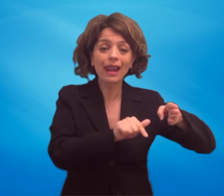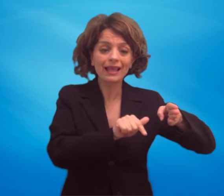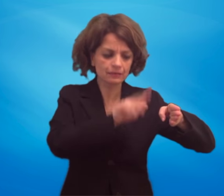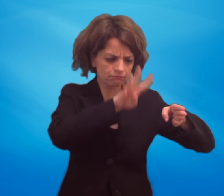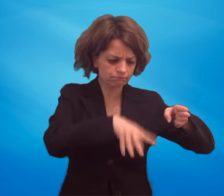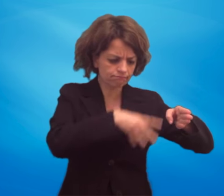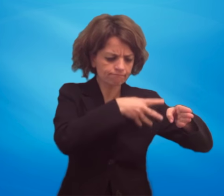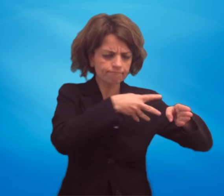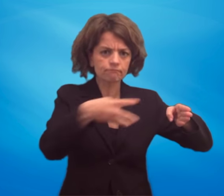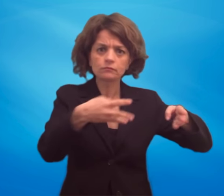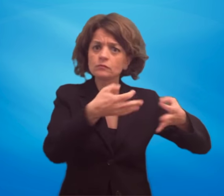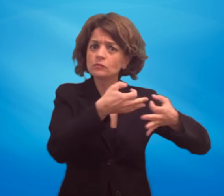2014.